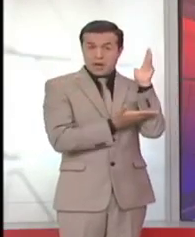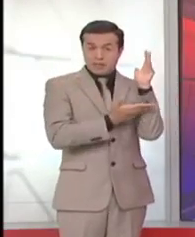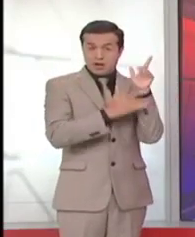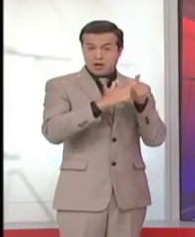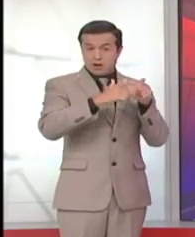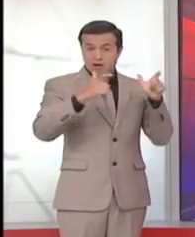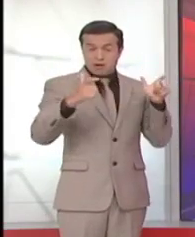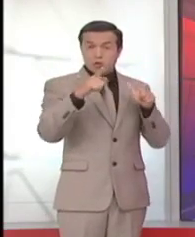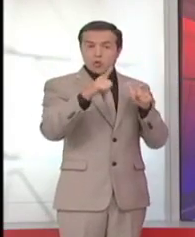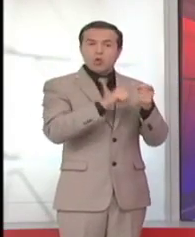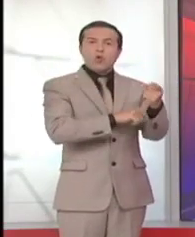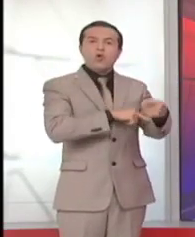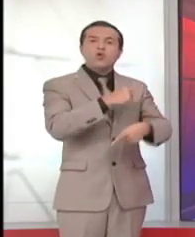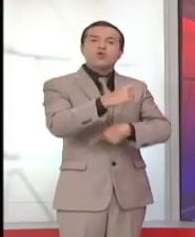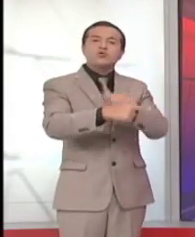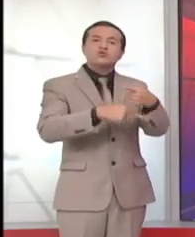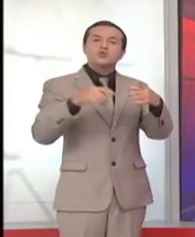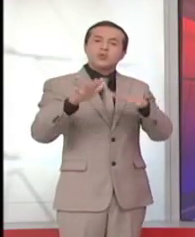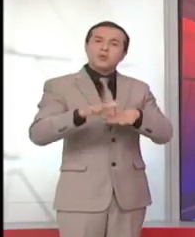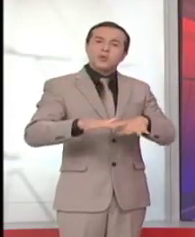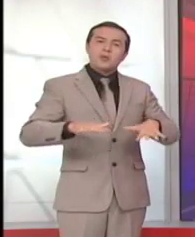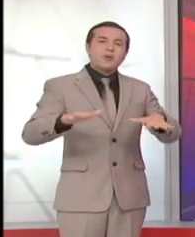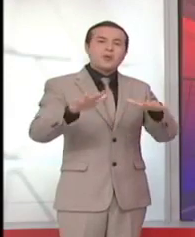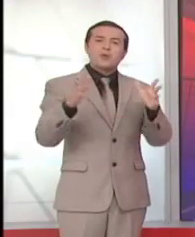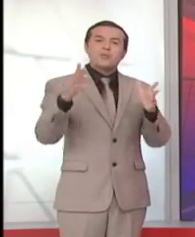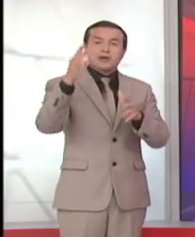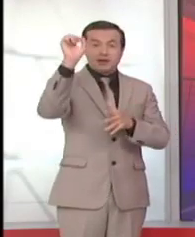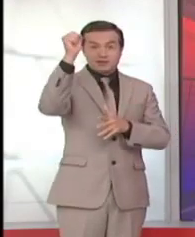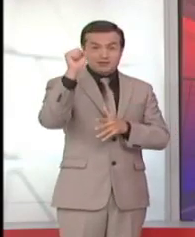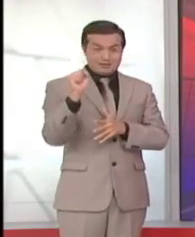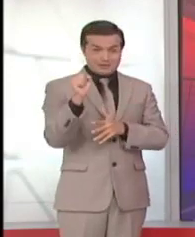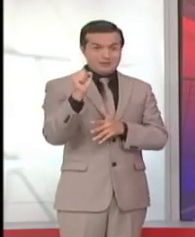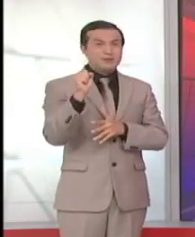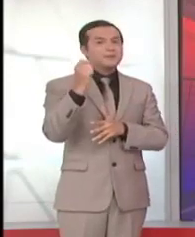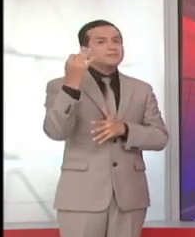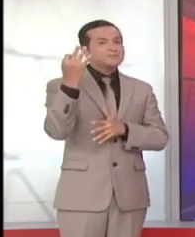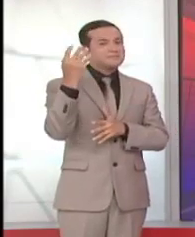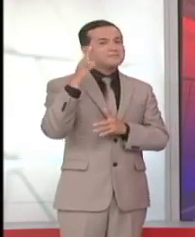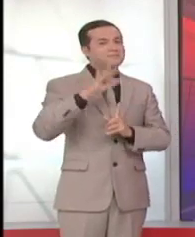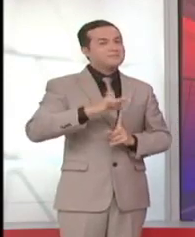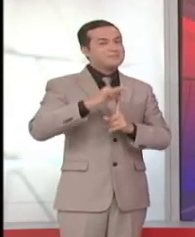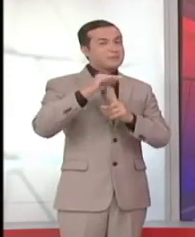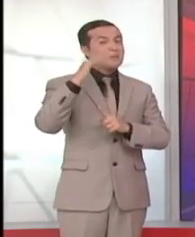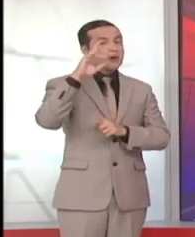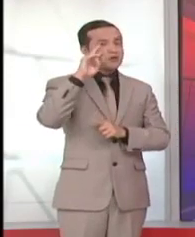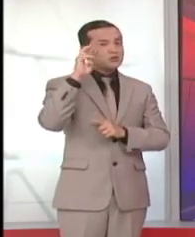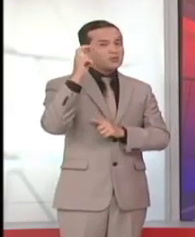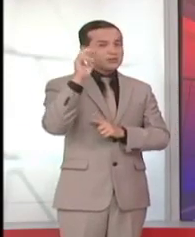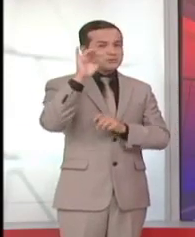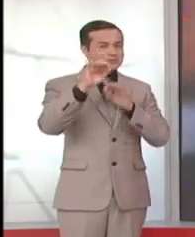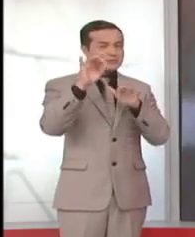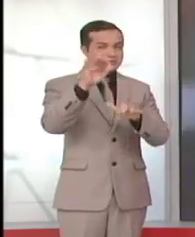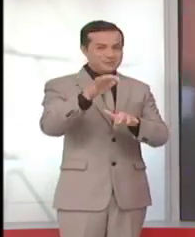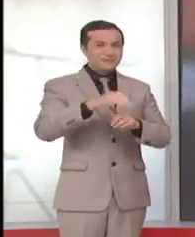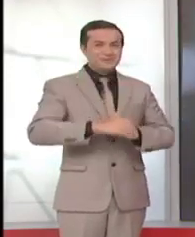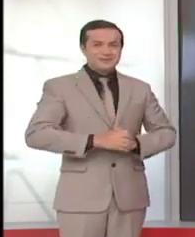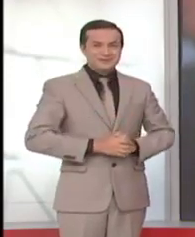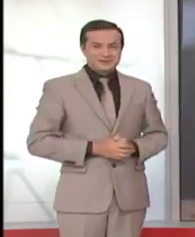la tradición culinaria de la región y que se constituye como un gran atractivo turístico. Se necesitaron